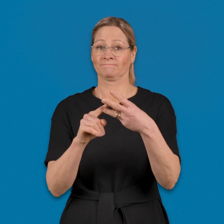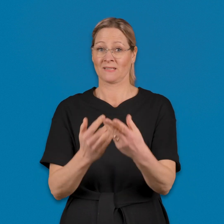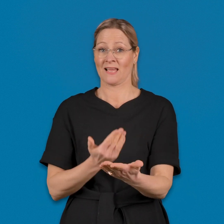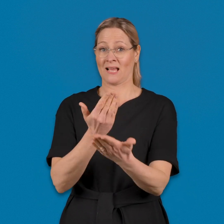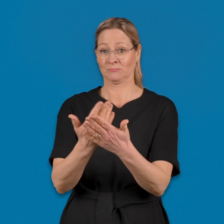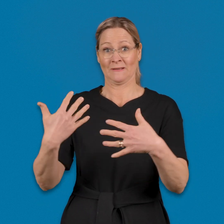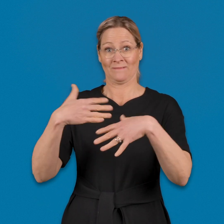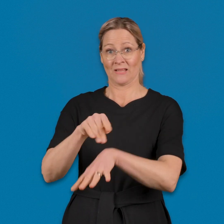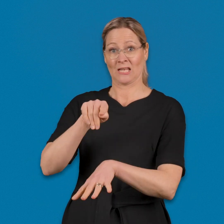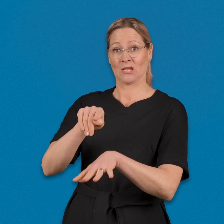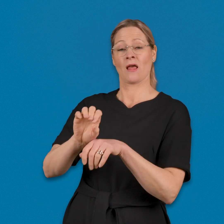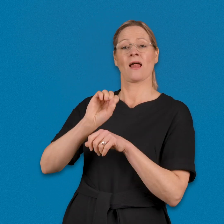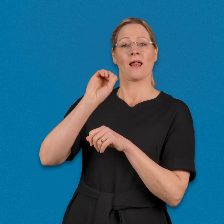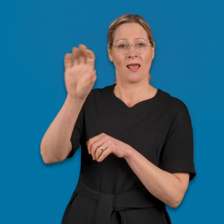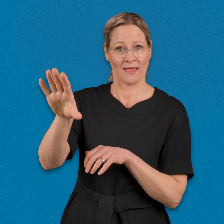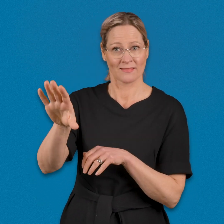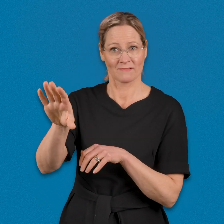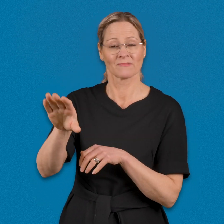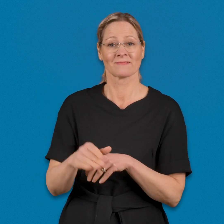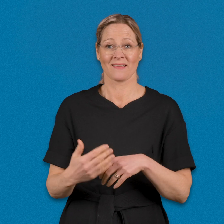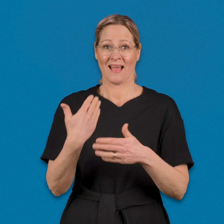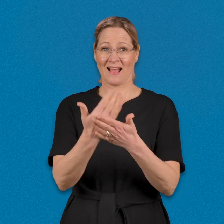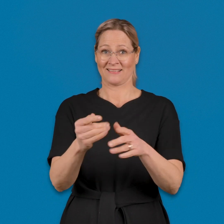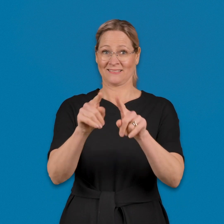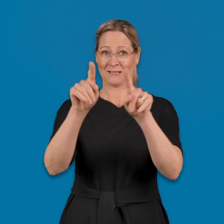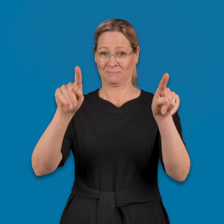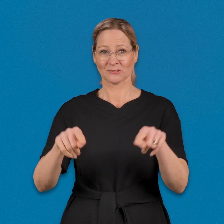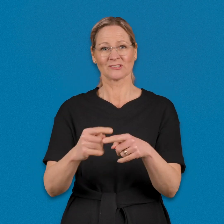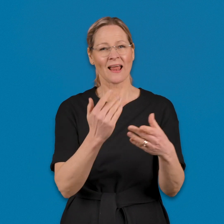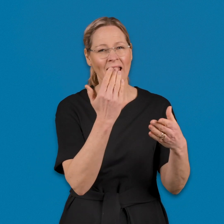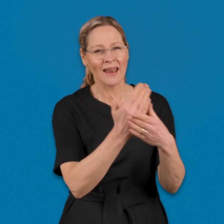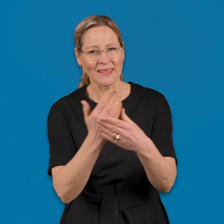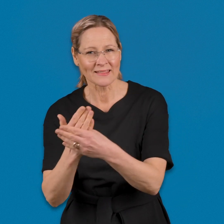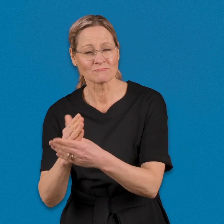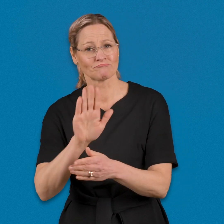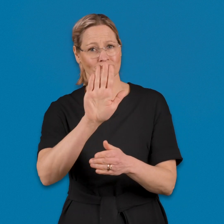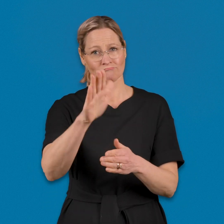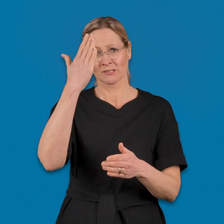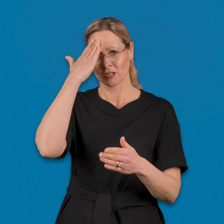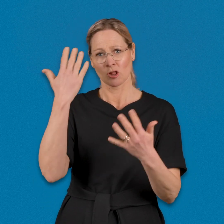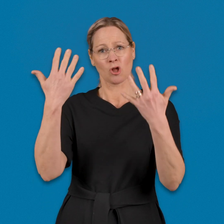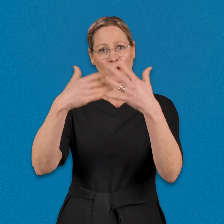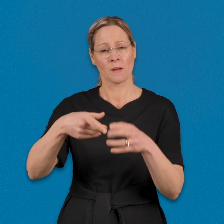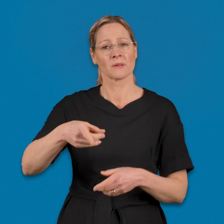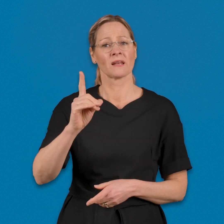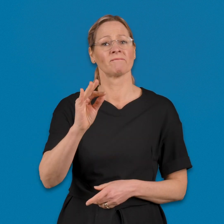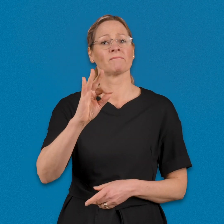Lähetä hakemus verkossa. Tallenna hakemus ja liitteet tietokoneellesi PDF